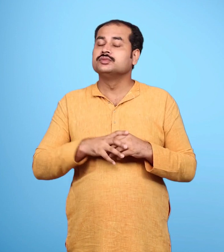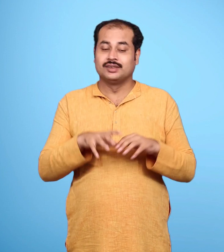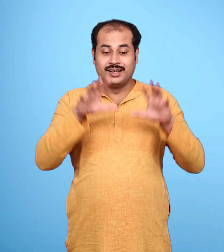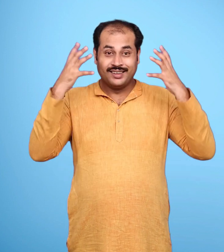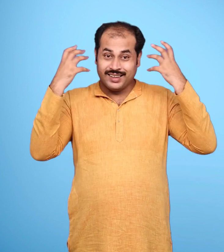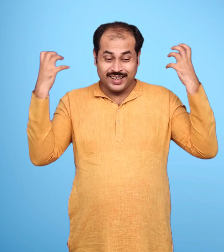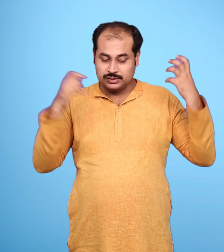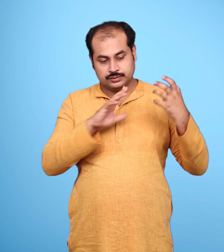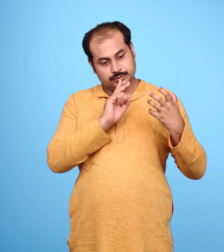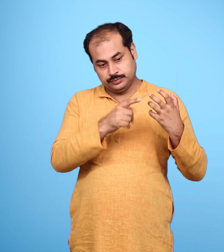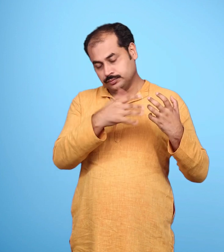और बाहर निकल गया